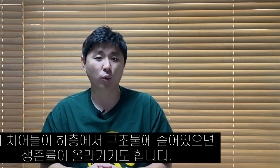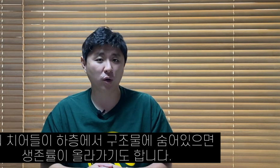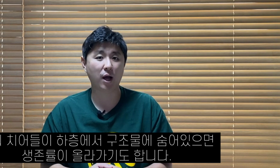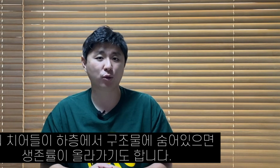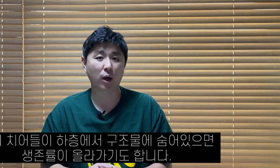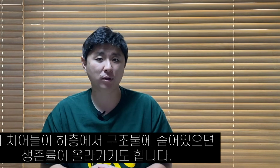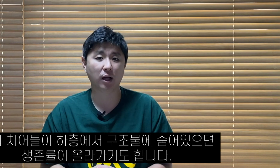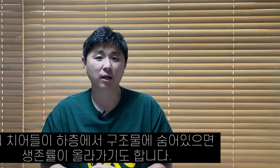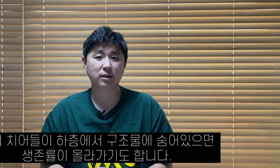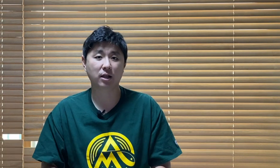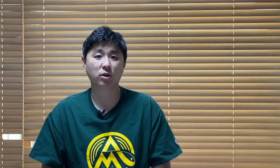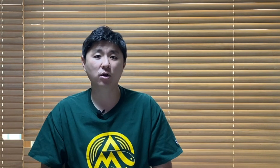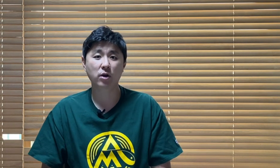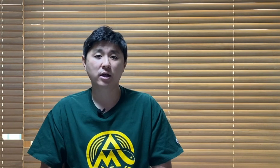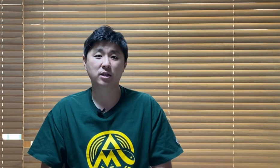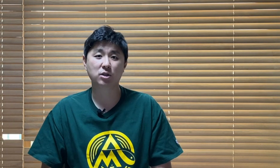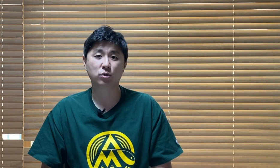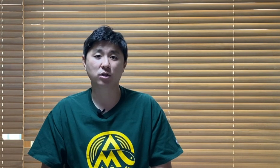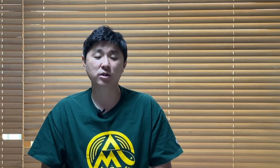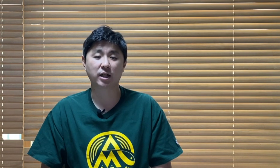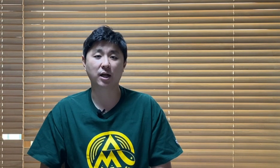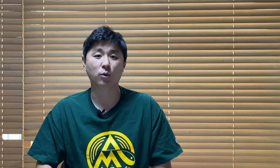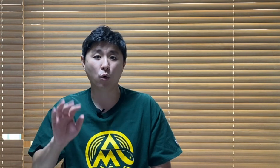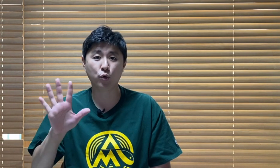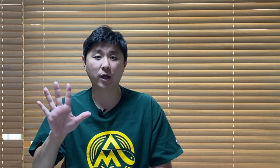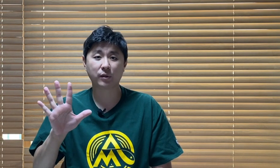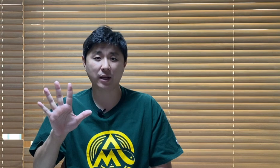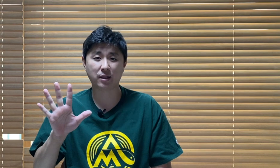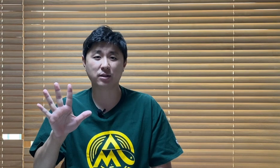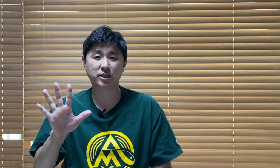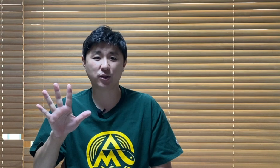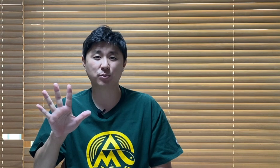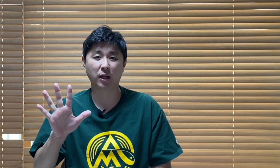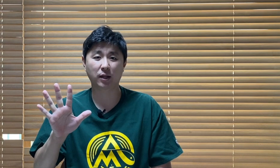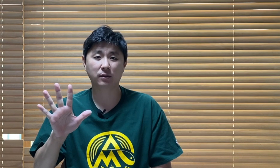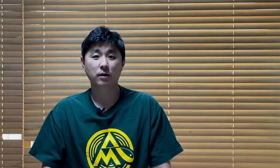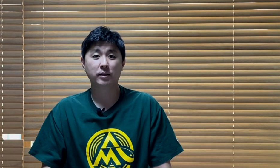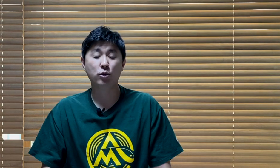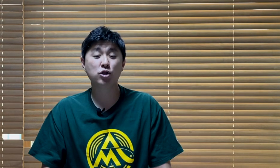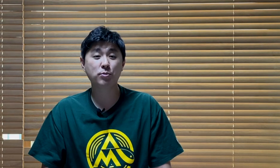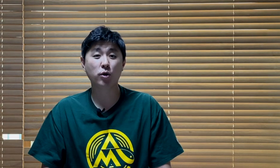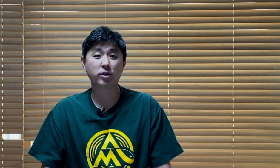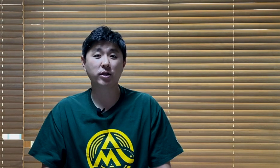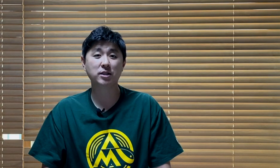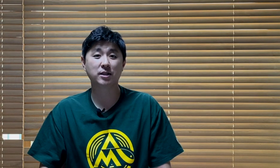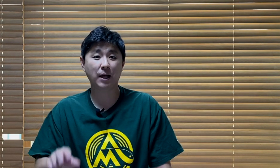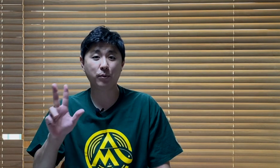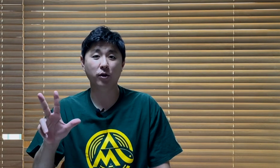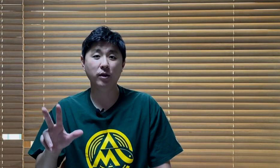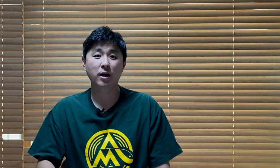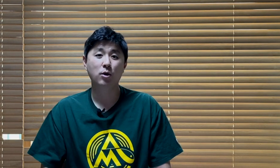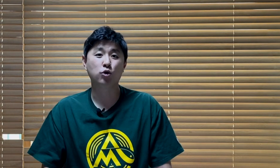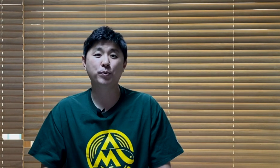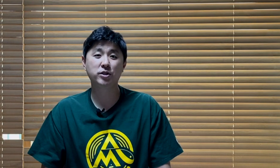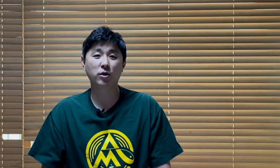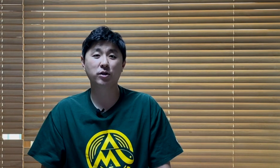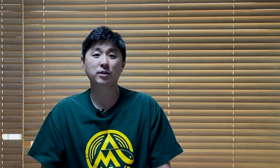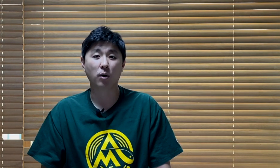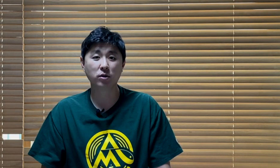올라가기도 합니다. 그래서 이 친구들을 제가 5위에 랭크를 시켰습니다. 네 60초 열대요 상식 3편 구피 치어를 먹는